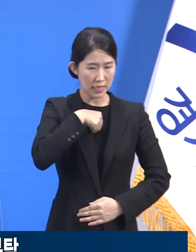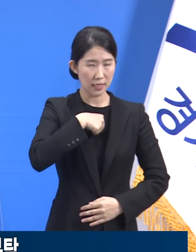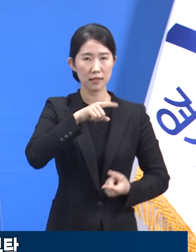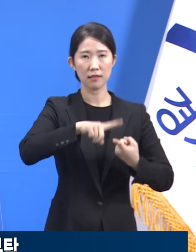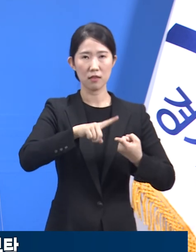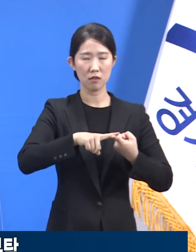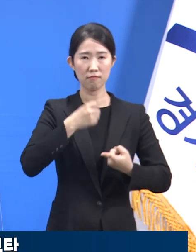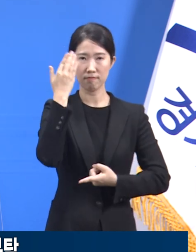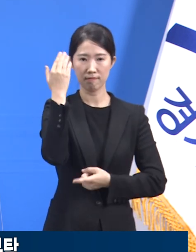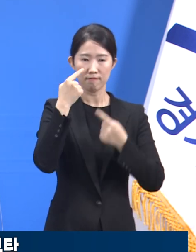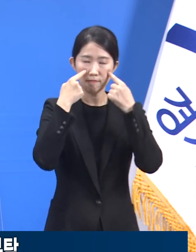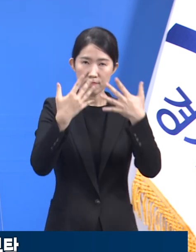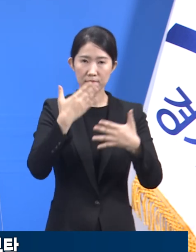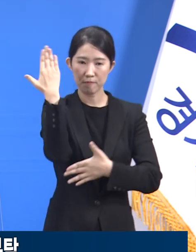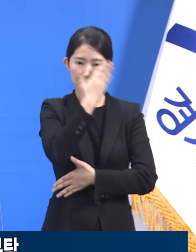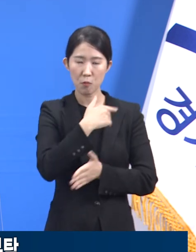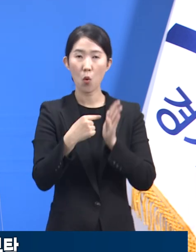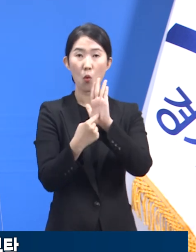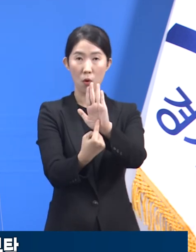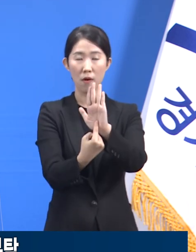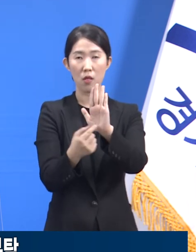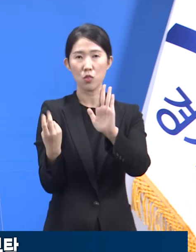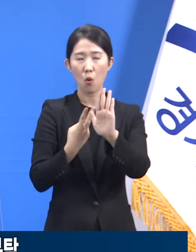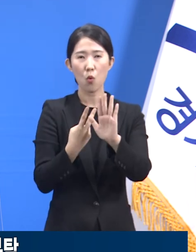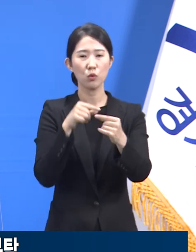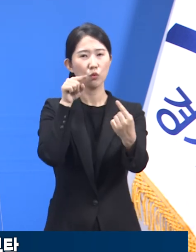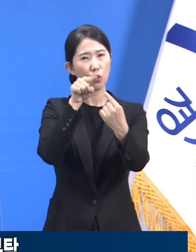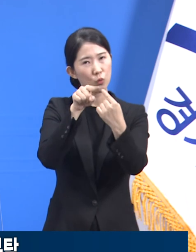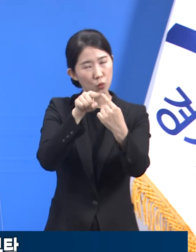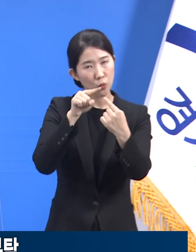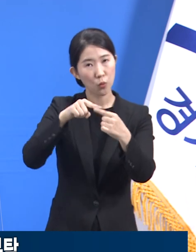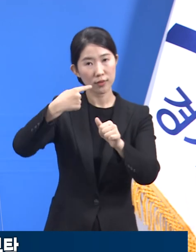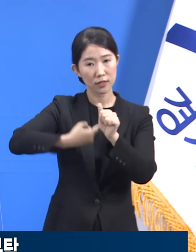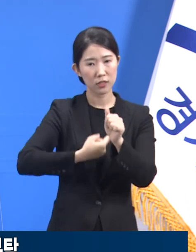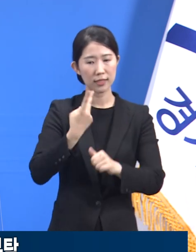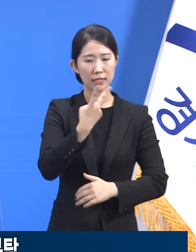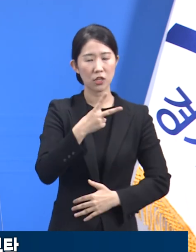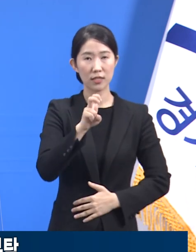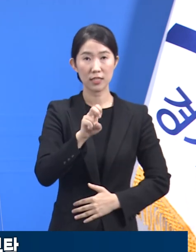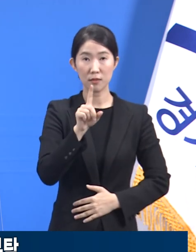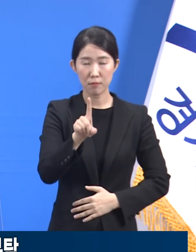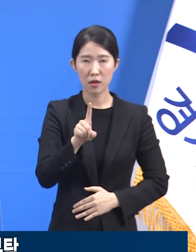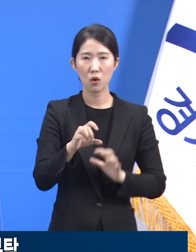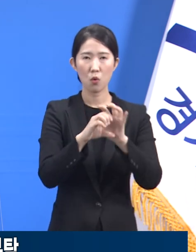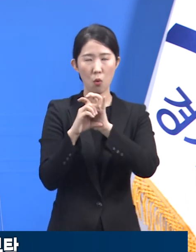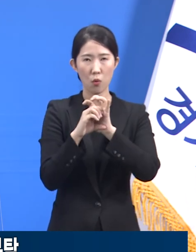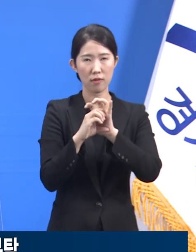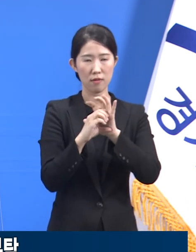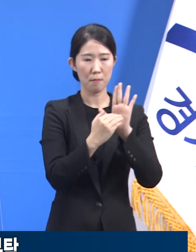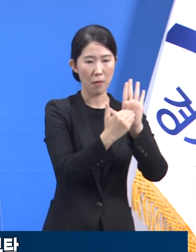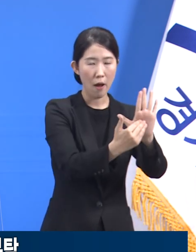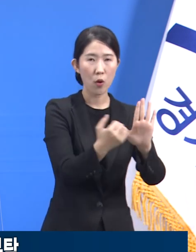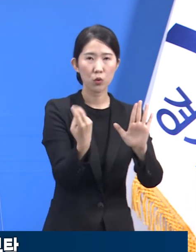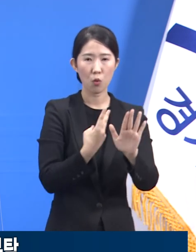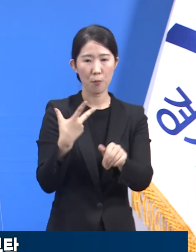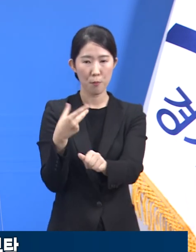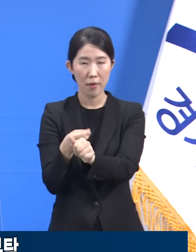민주적으로 소통하면서 2021년 코로나19 대응 과업을 성실히 수행하겠습니다.